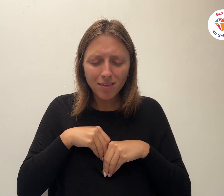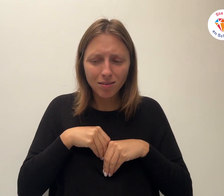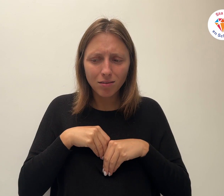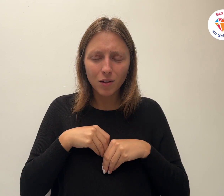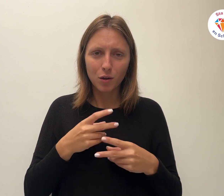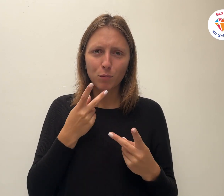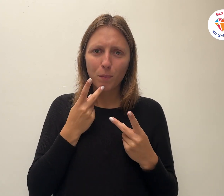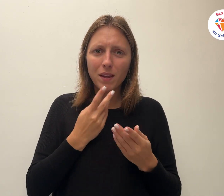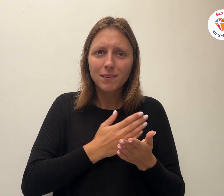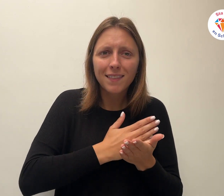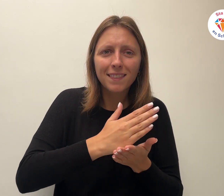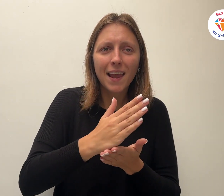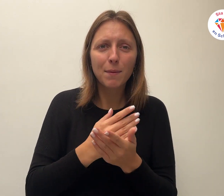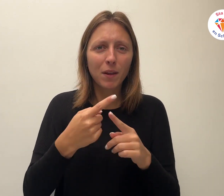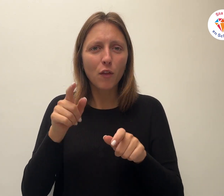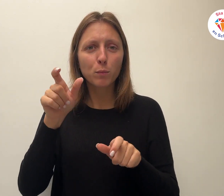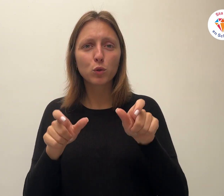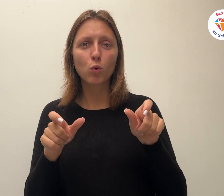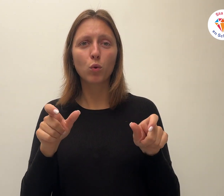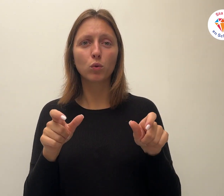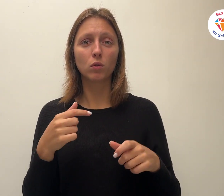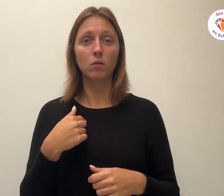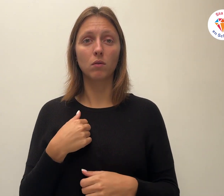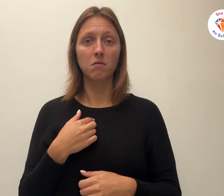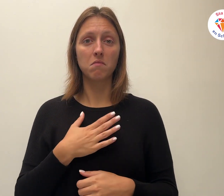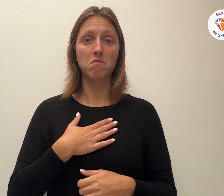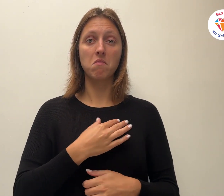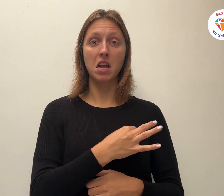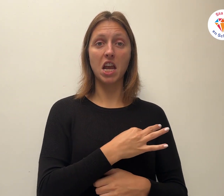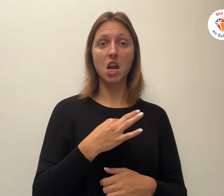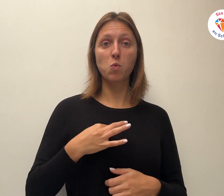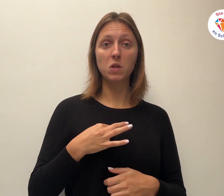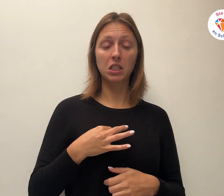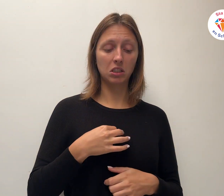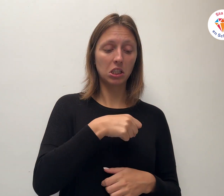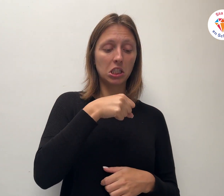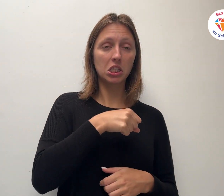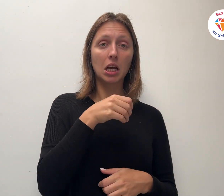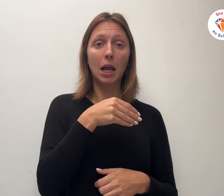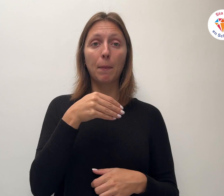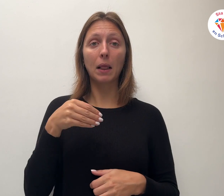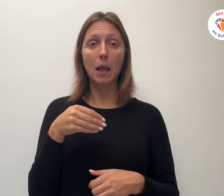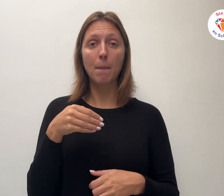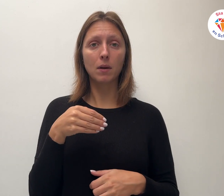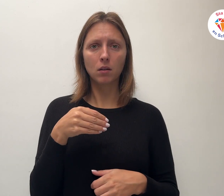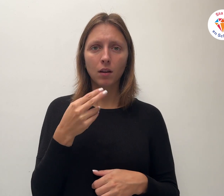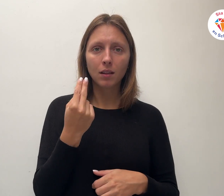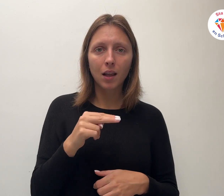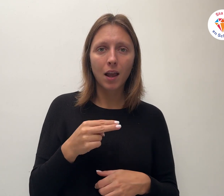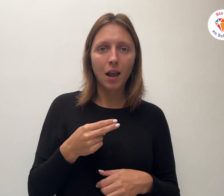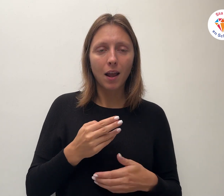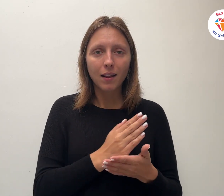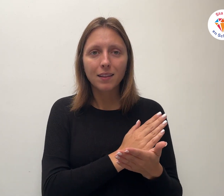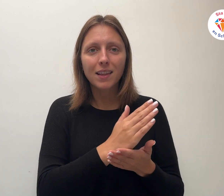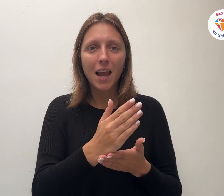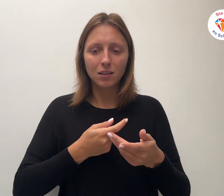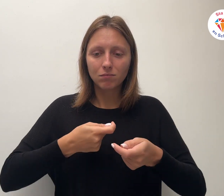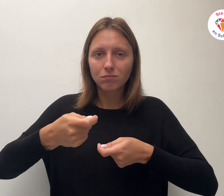Wees niet egoïstisch met je zakje M&M's Maar deel ze in overvloed uit Laat de vruchten van de Heilige